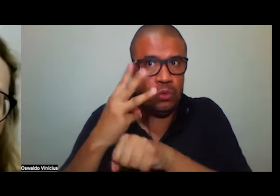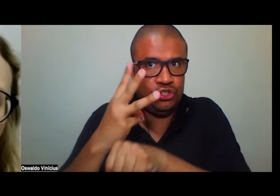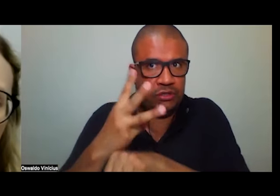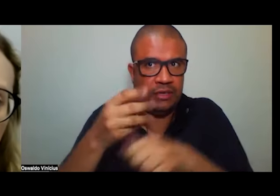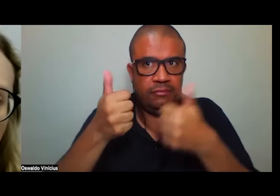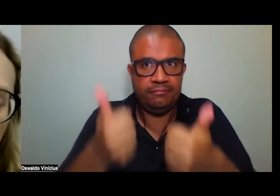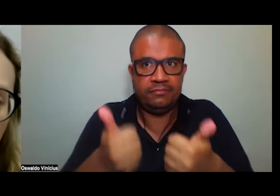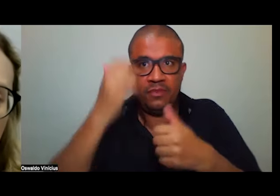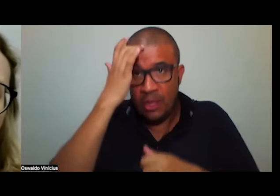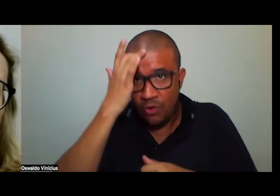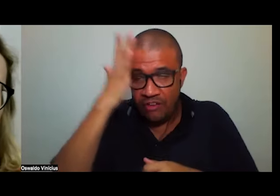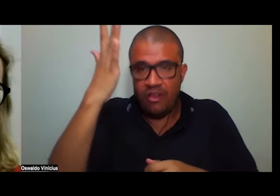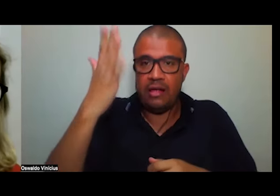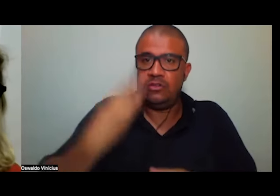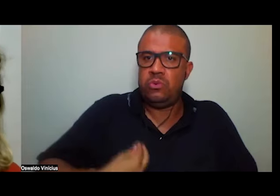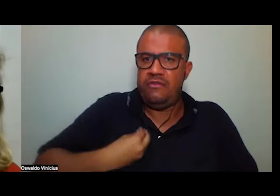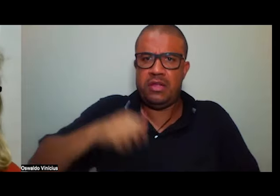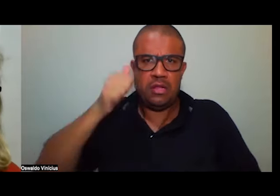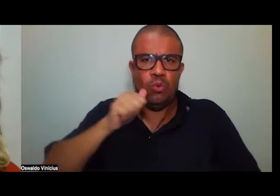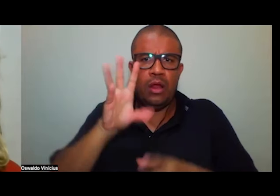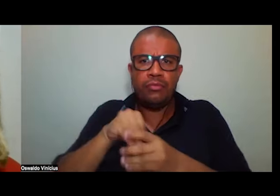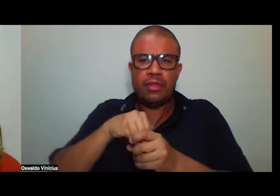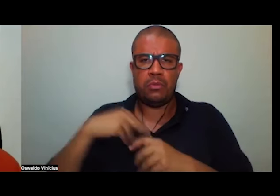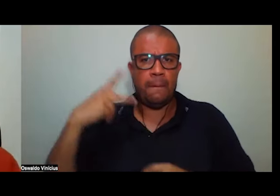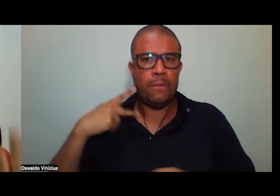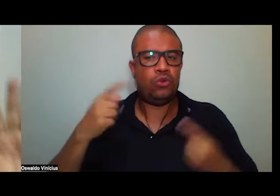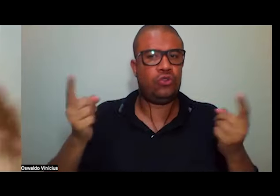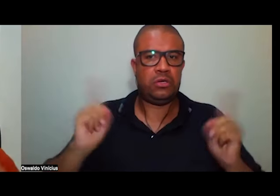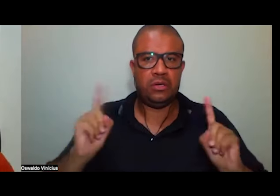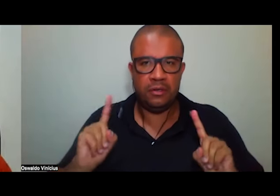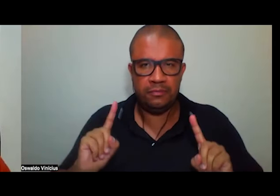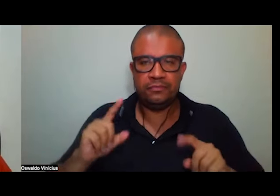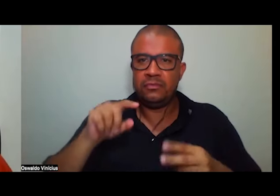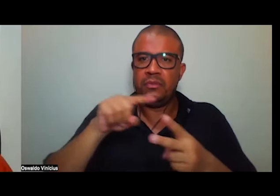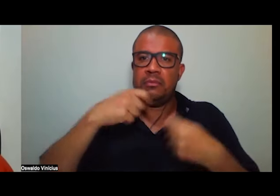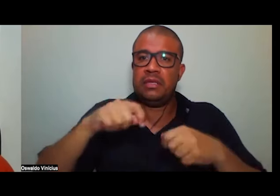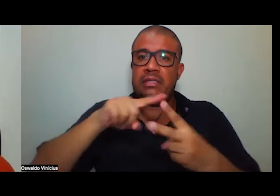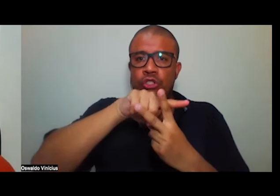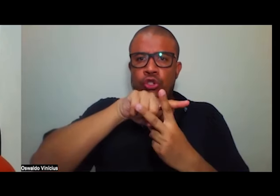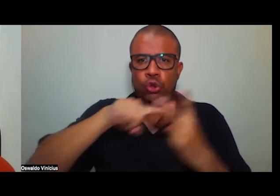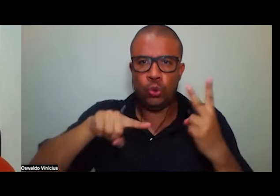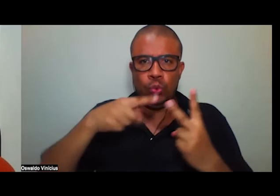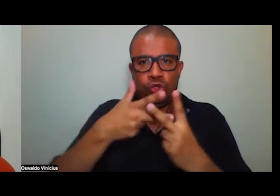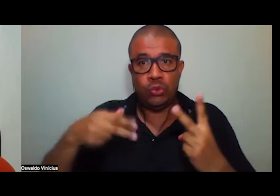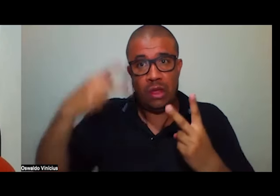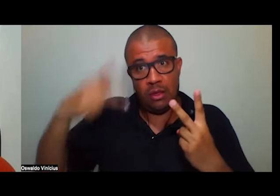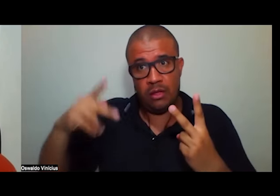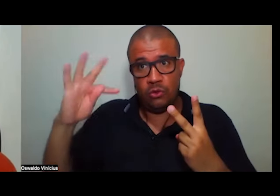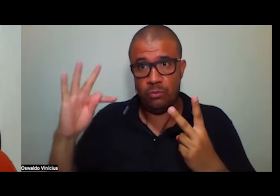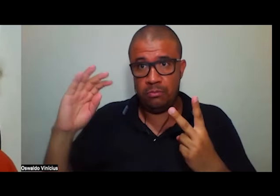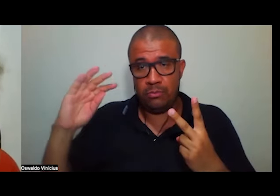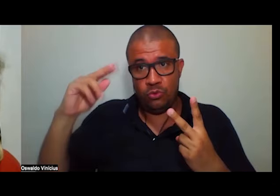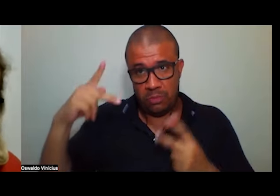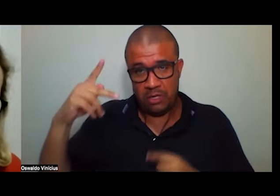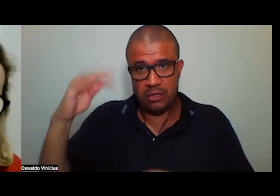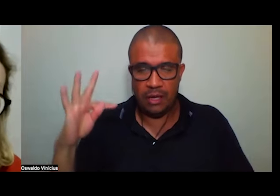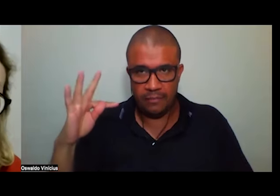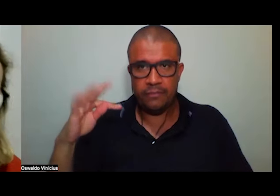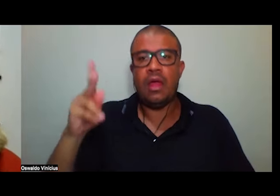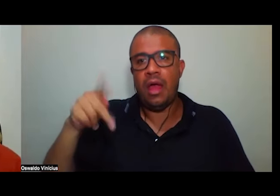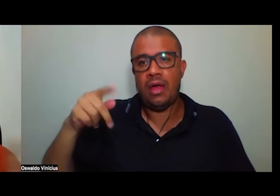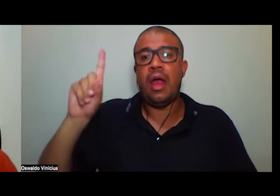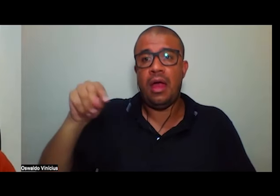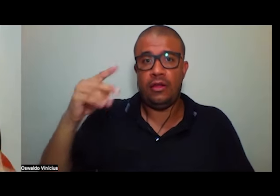fácil a nossa vida como mulheres na política. Requer dois aspectos para nós do PT. porque ser do PT